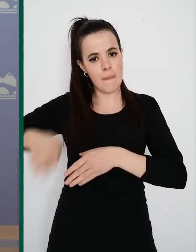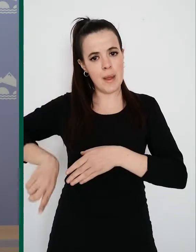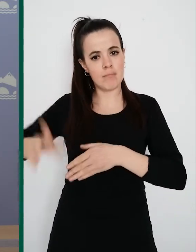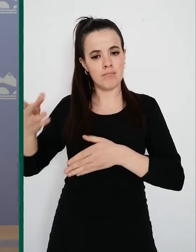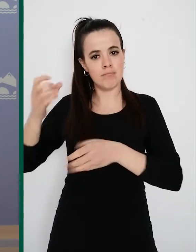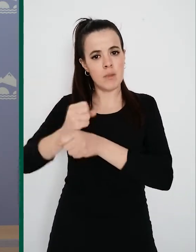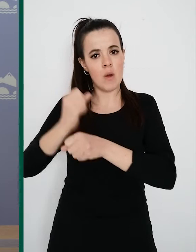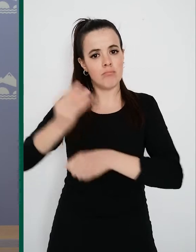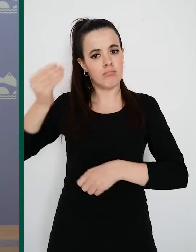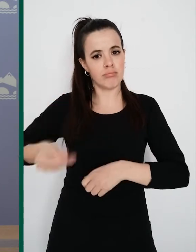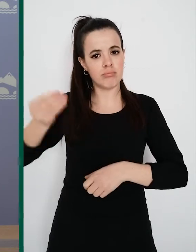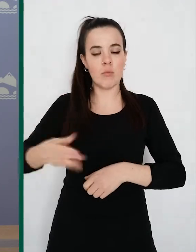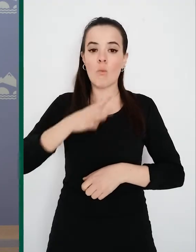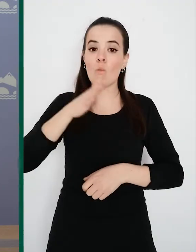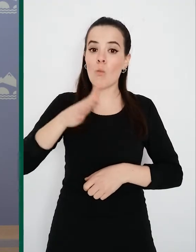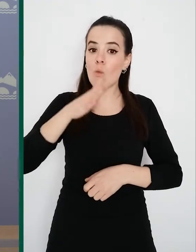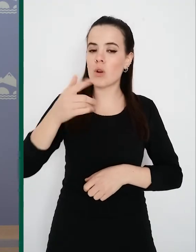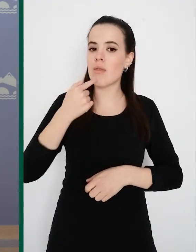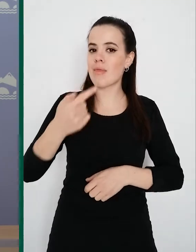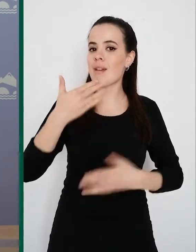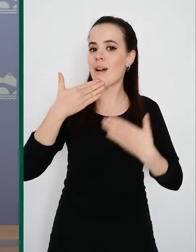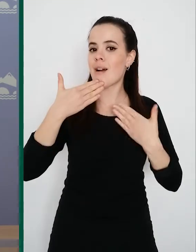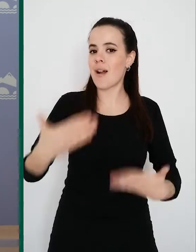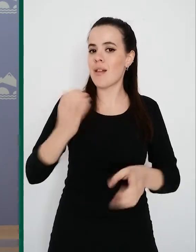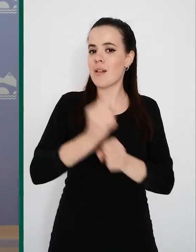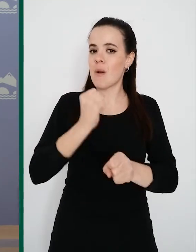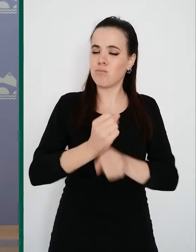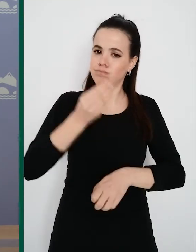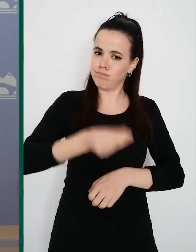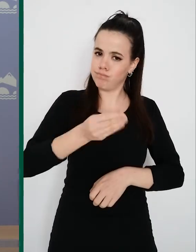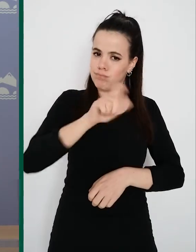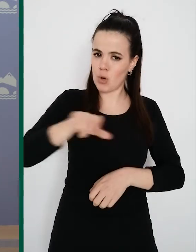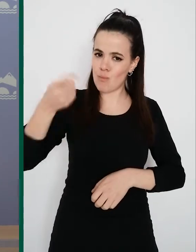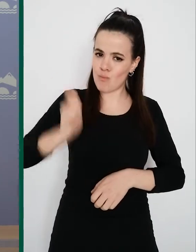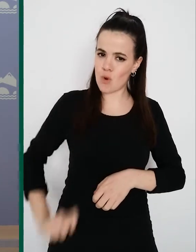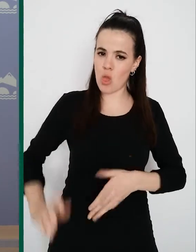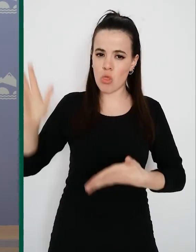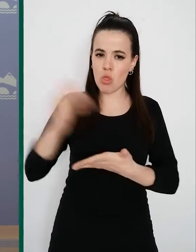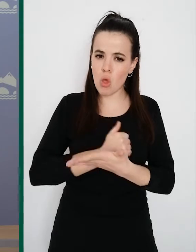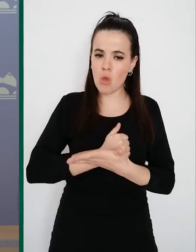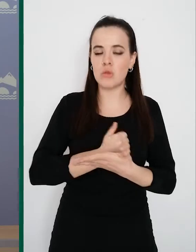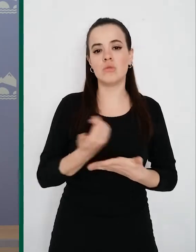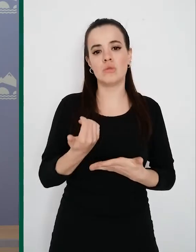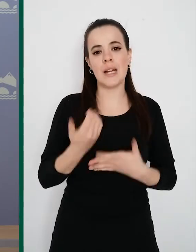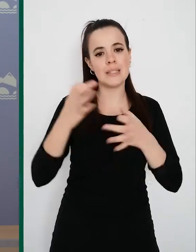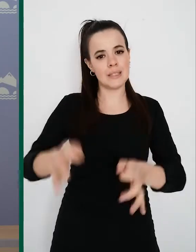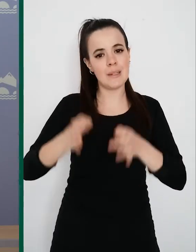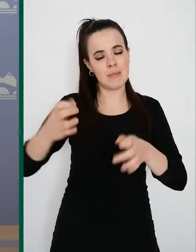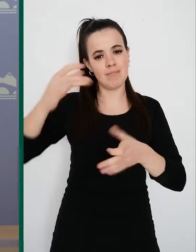agradecer el trabajo espléndido de todos los profesionales que están siempre en este sistema, donde se